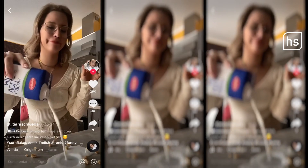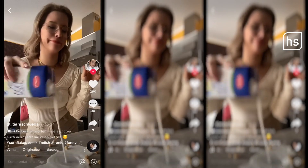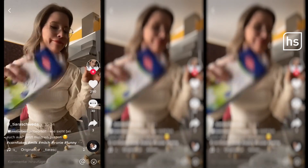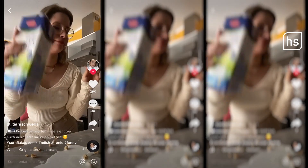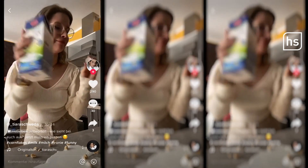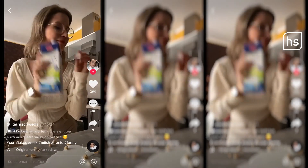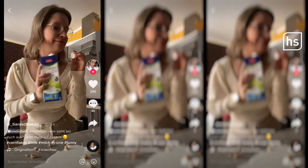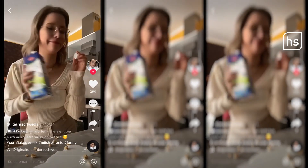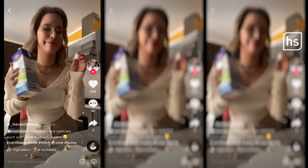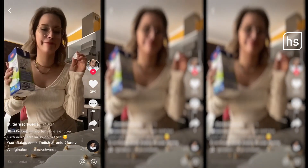Instagram.